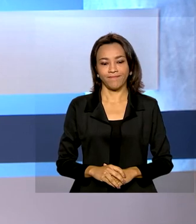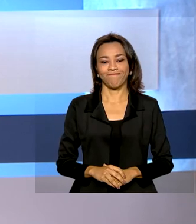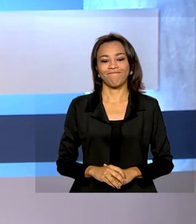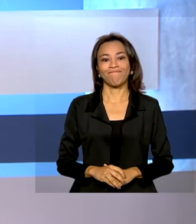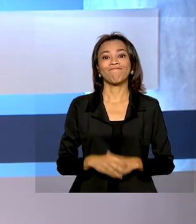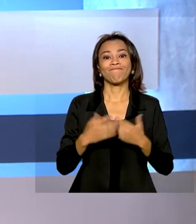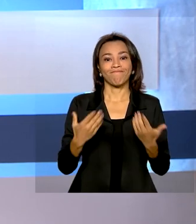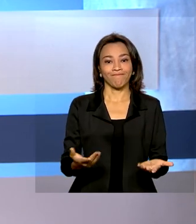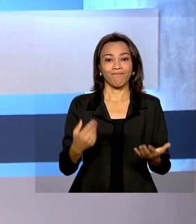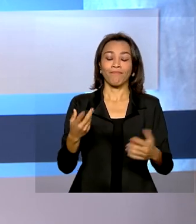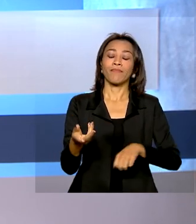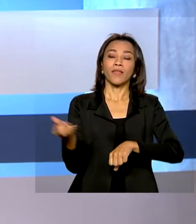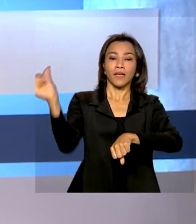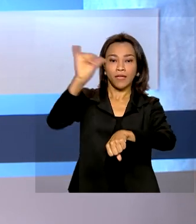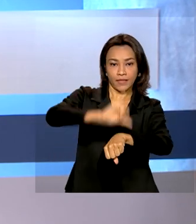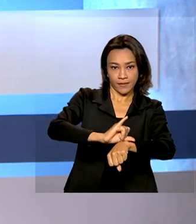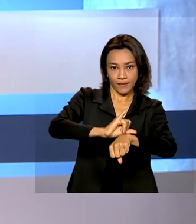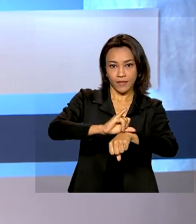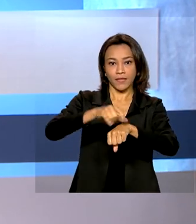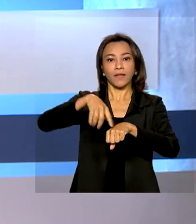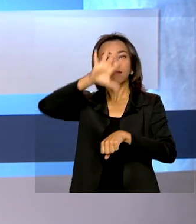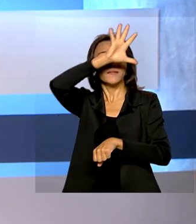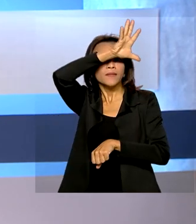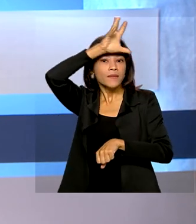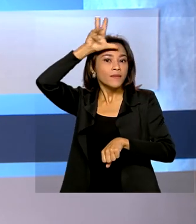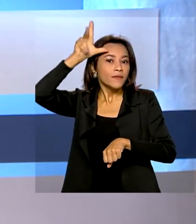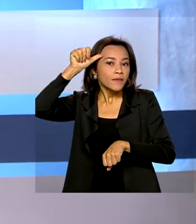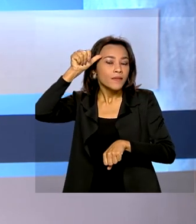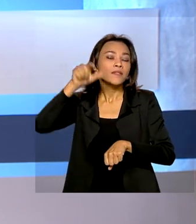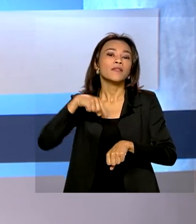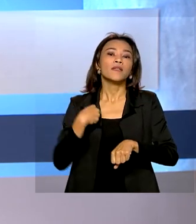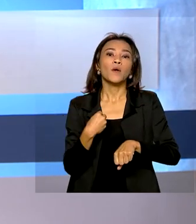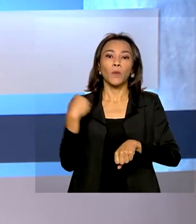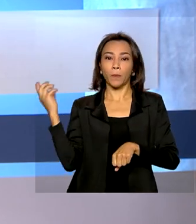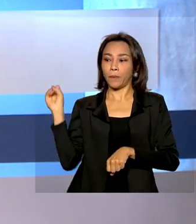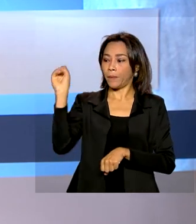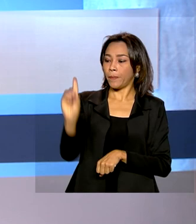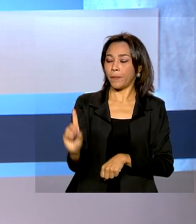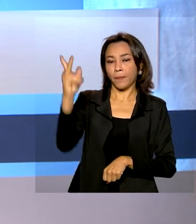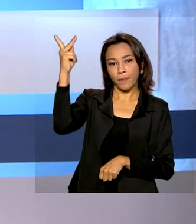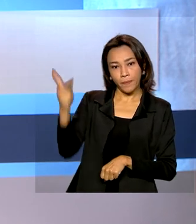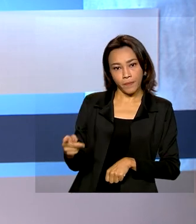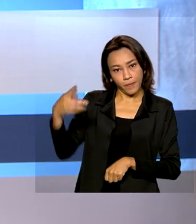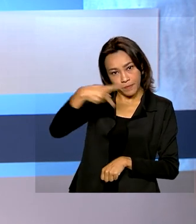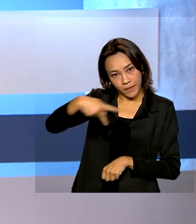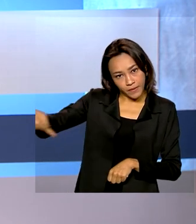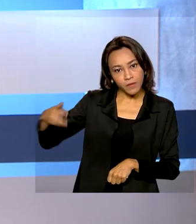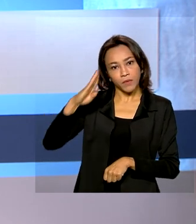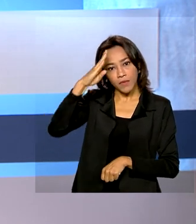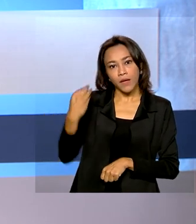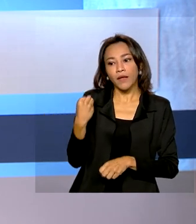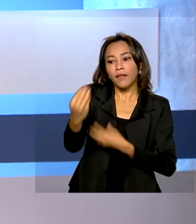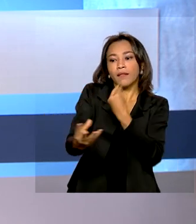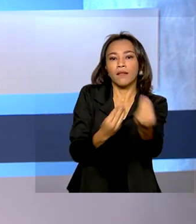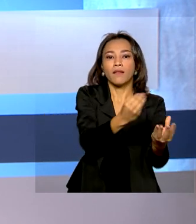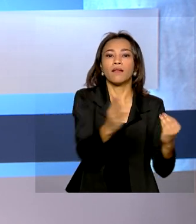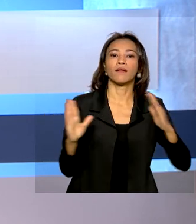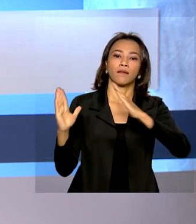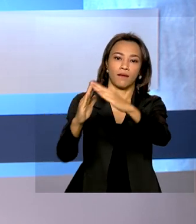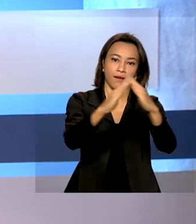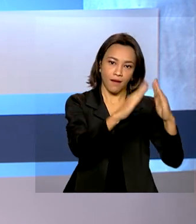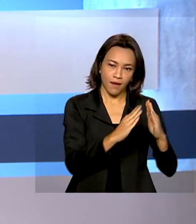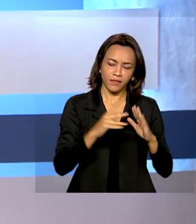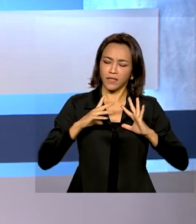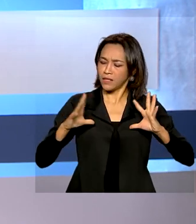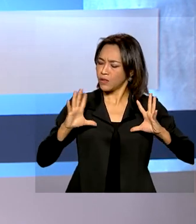Em Manaus, no Amazonas, o presidente participou da entrega de 500 moradias pelo programa Casa Verde Amarela, que contam com uma estrutura